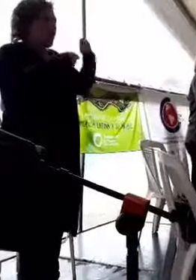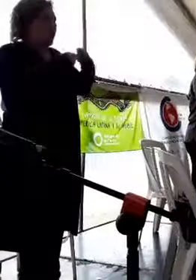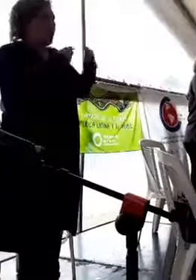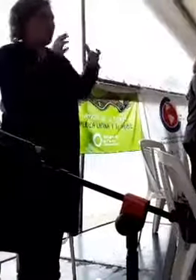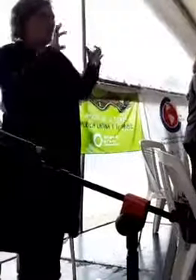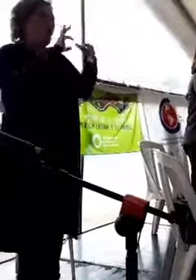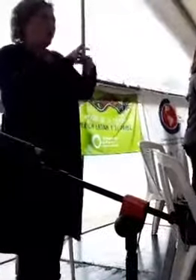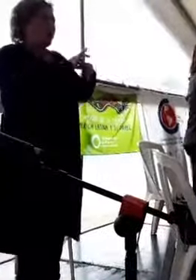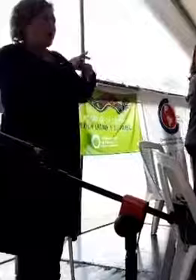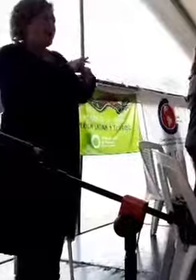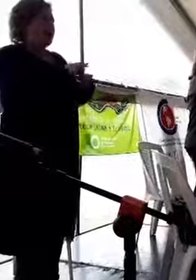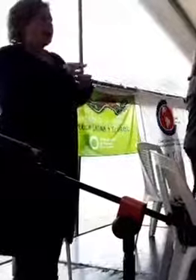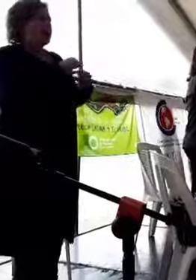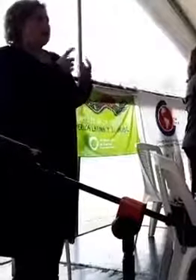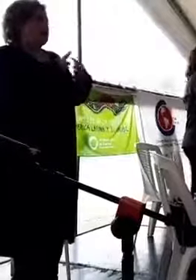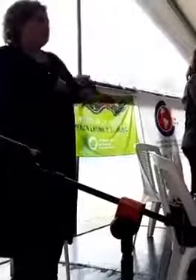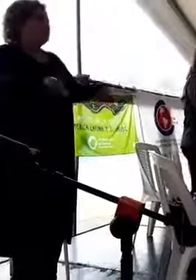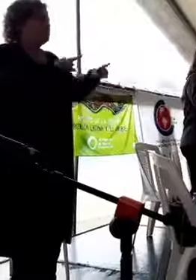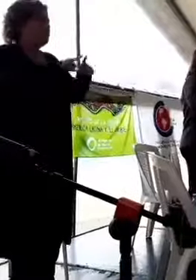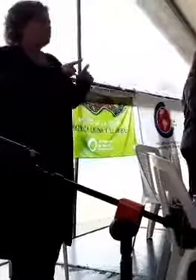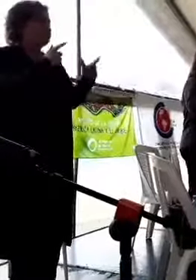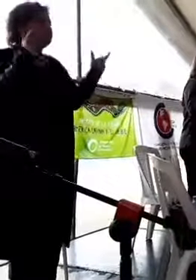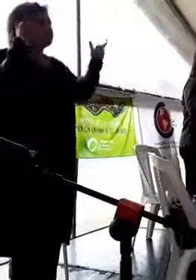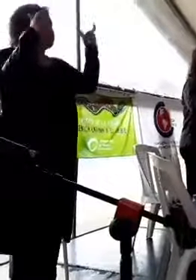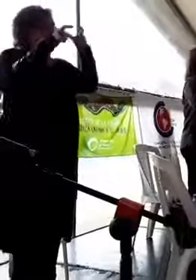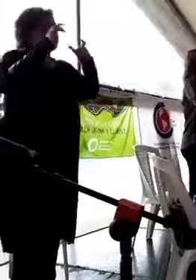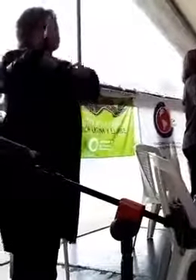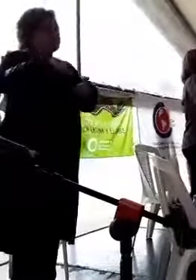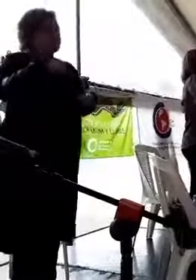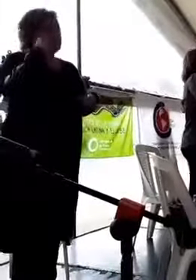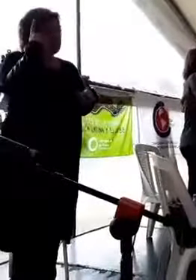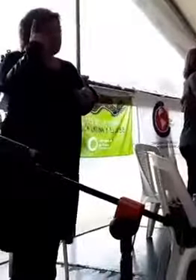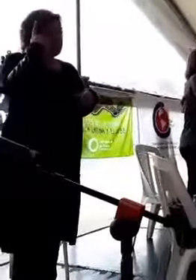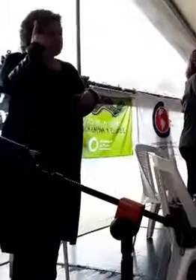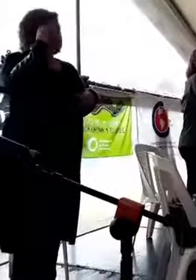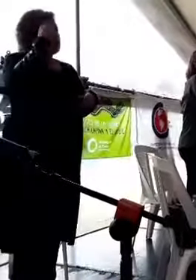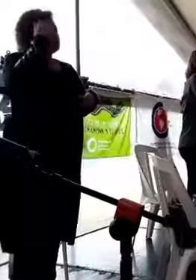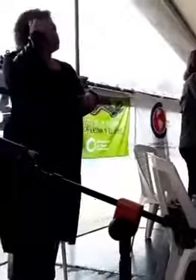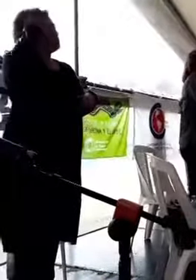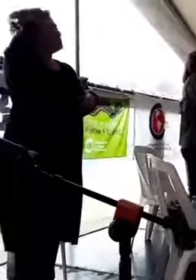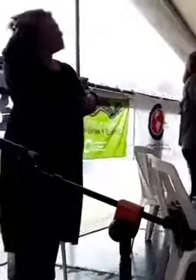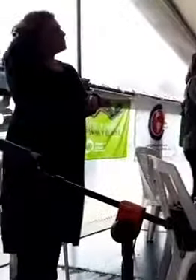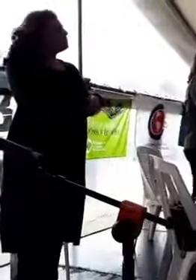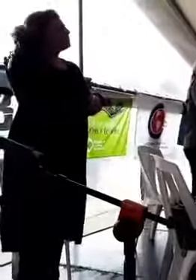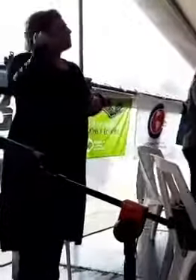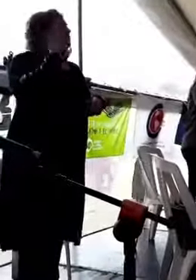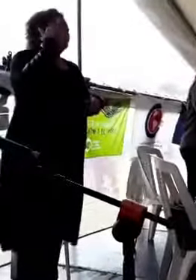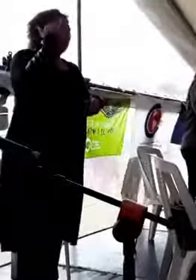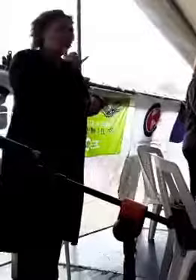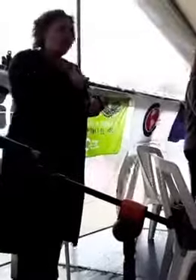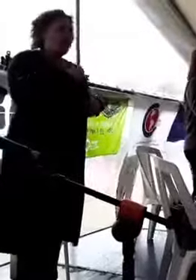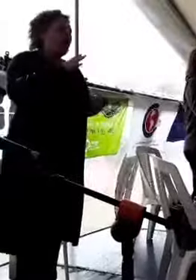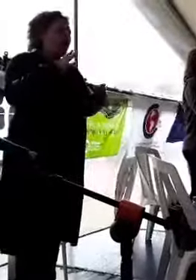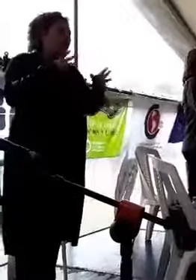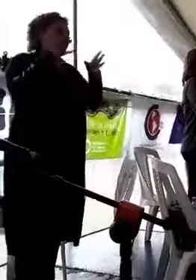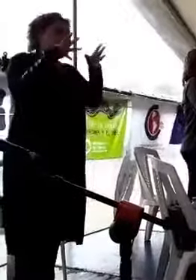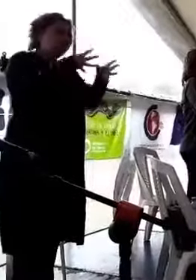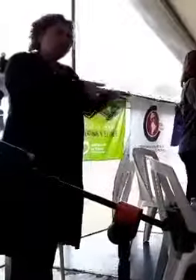unidade. Para nós, do Foro de São Paulo, temos desafios,